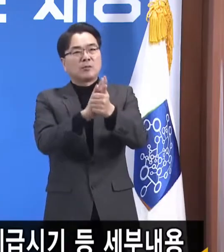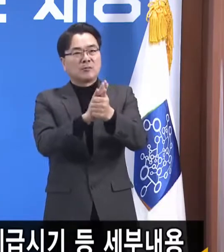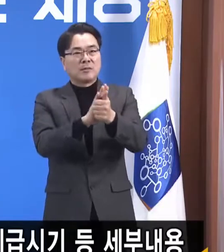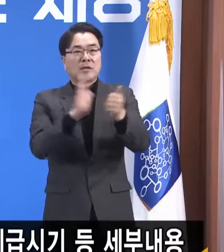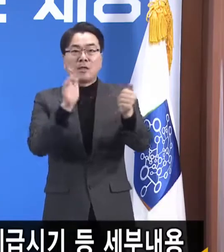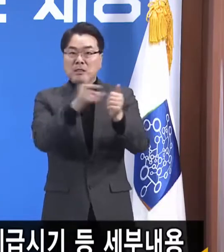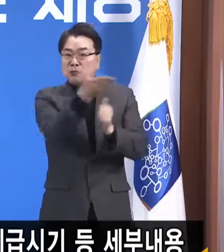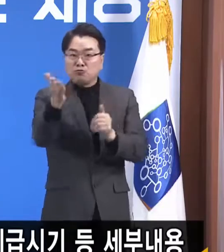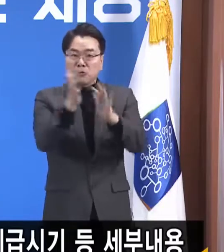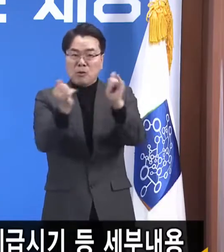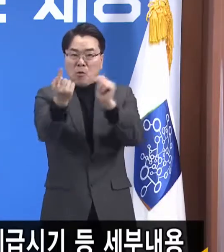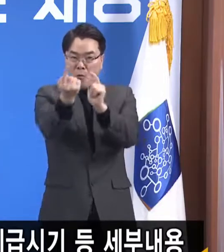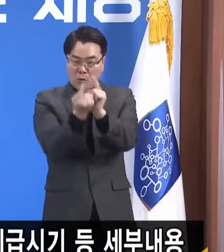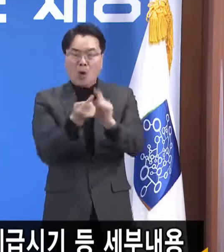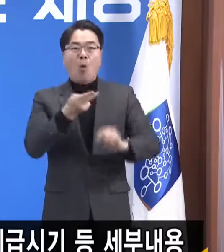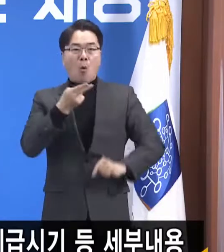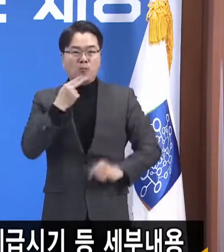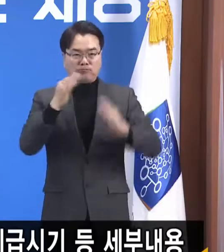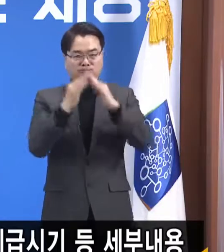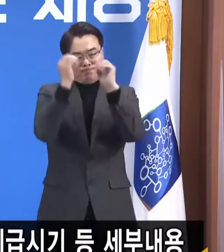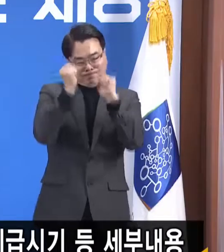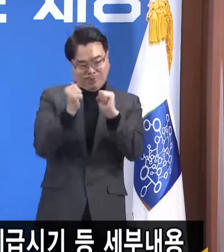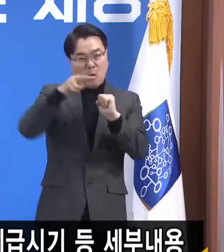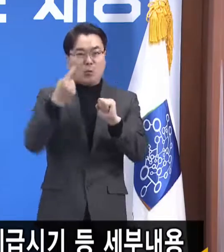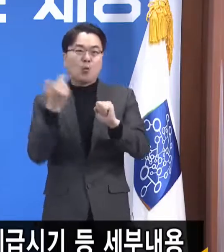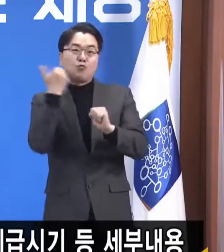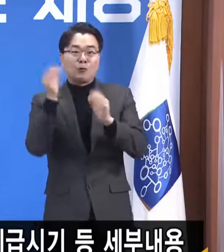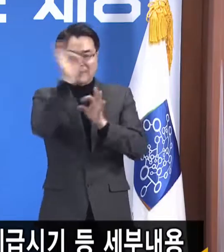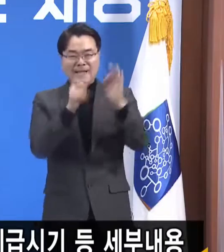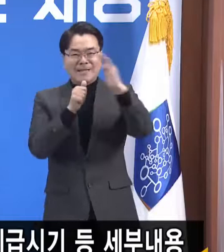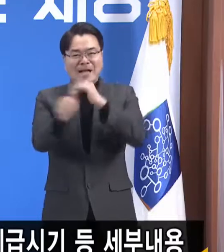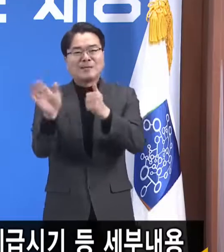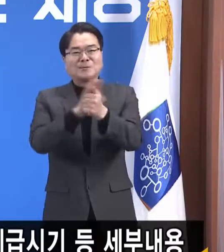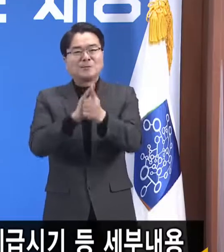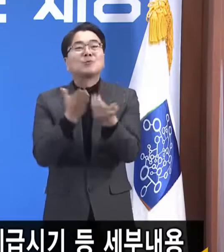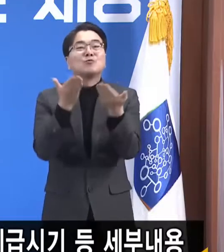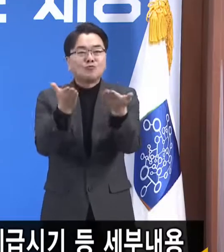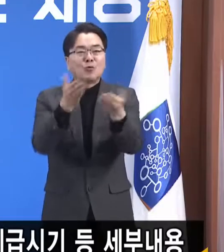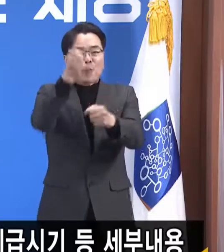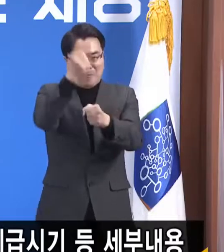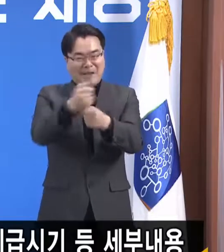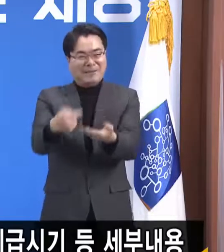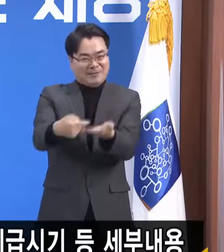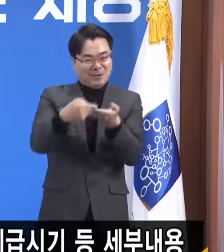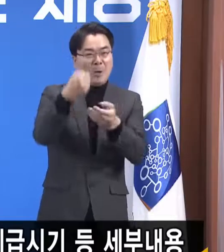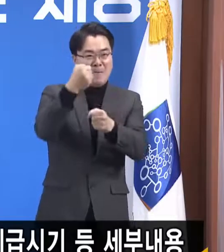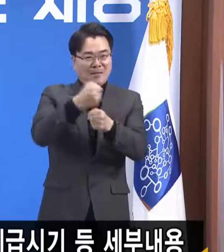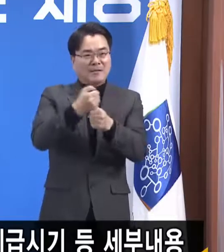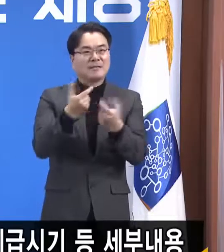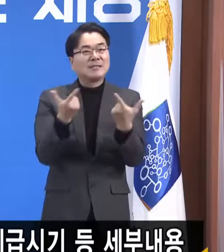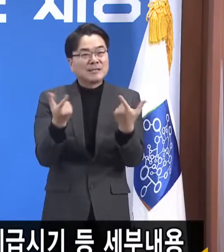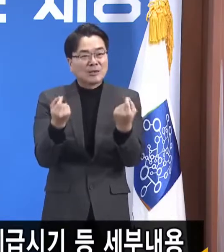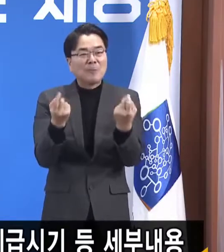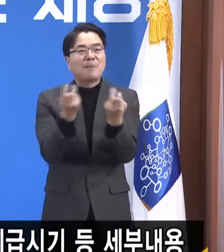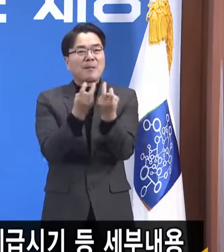않으셔도 자택에서 받을 수 있도록 해서 현장신청 수요를 분산시킬 예정입니다.